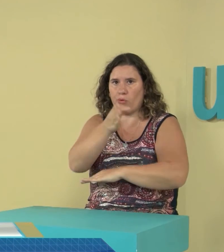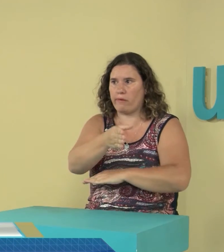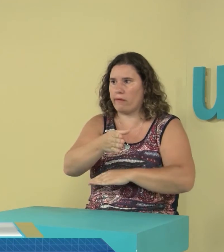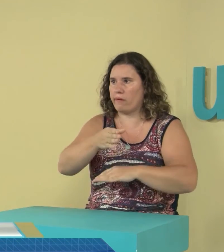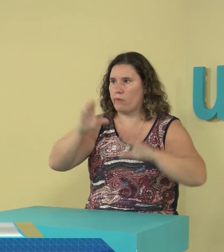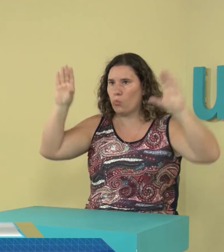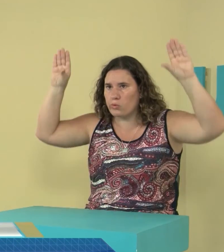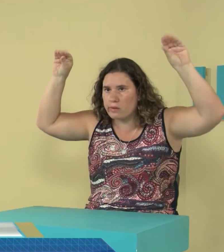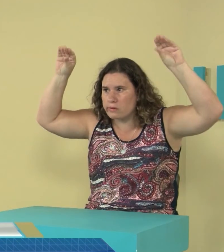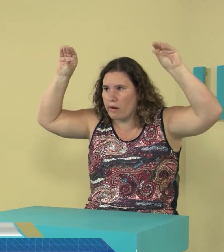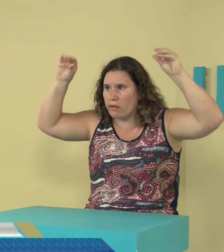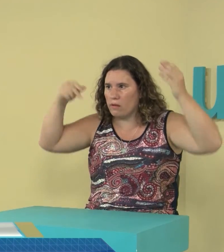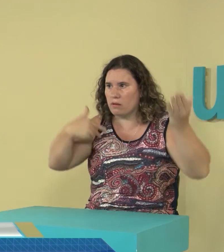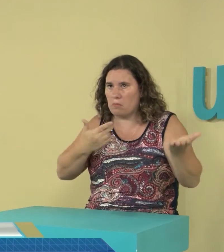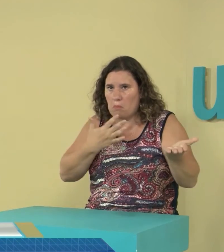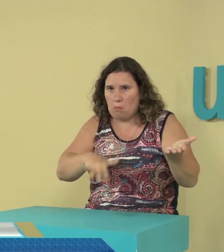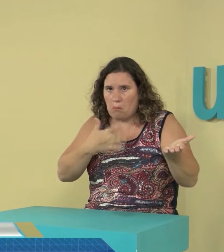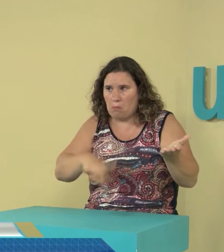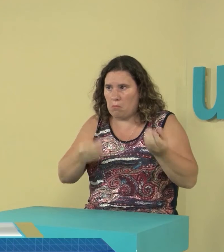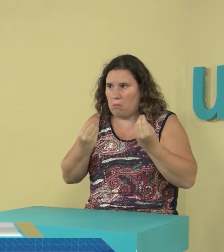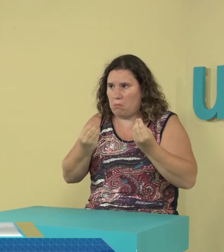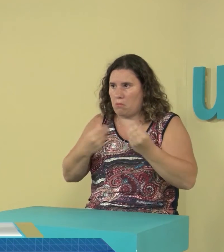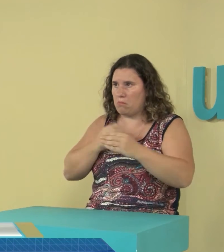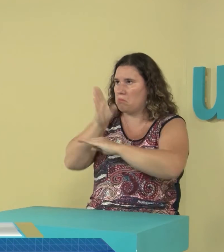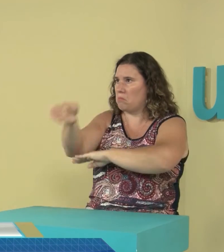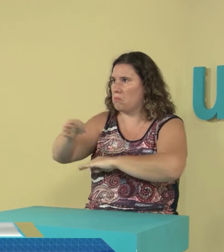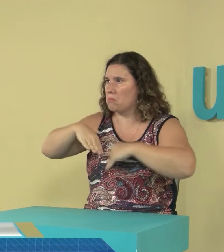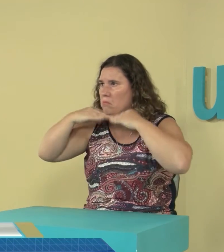pasamos desapercibidos, que la persona sorda no puede ir a esas obras porque no están accesibilizadas.